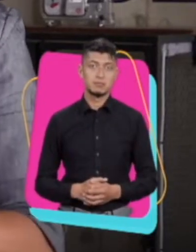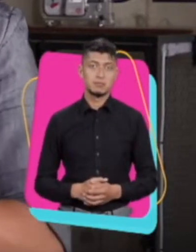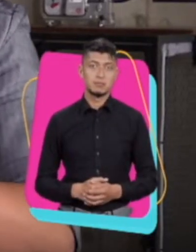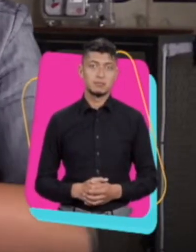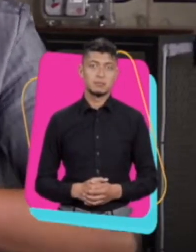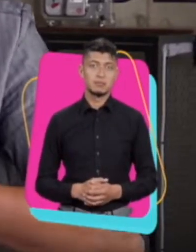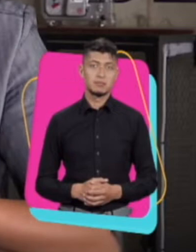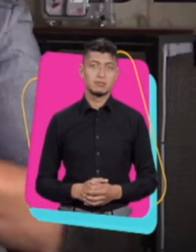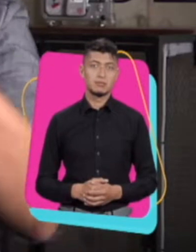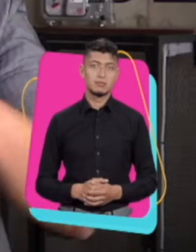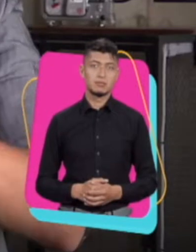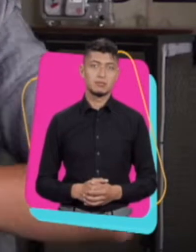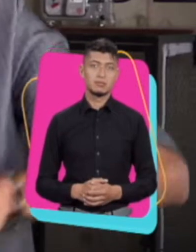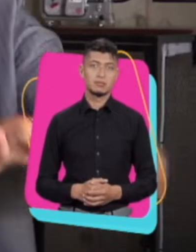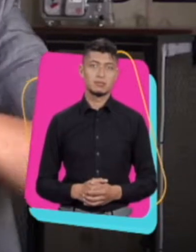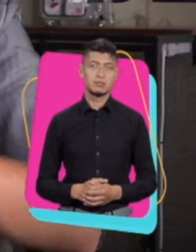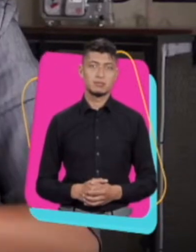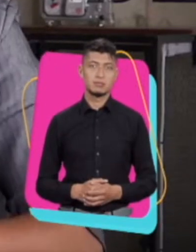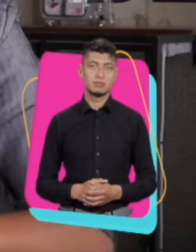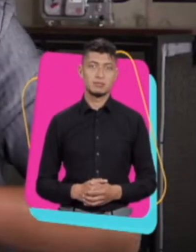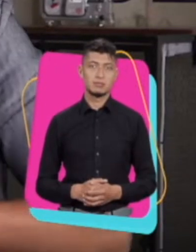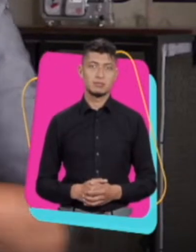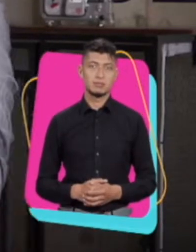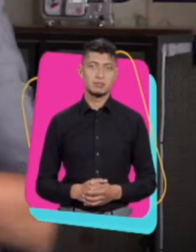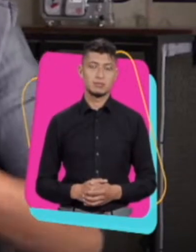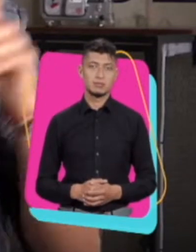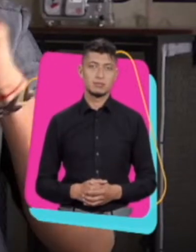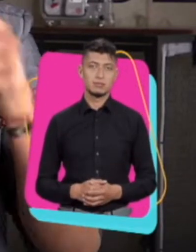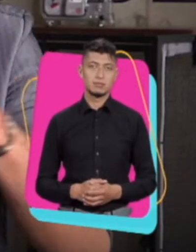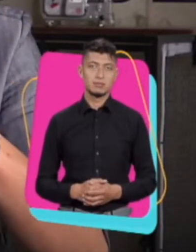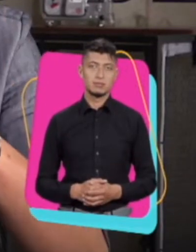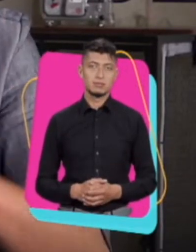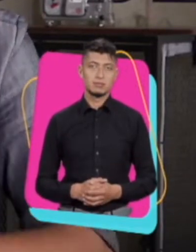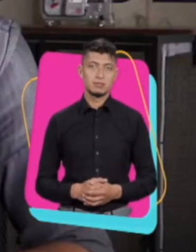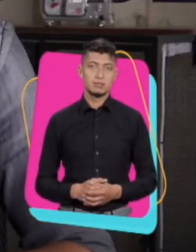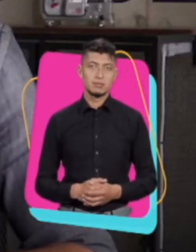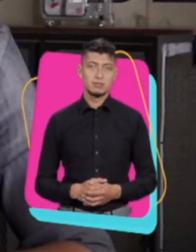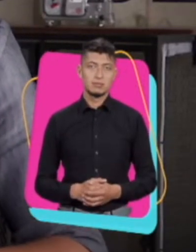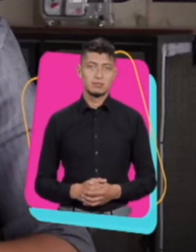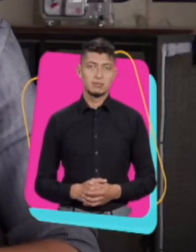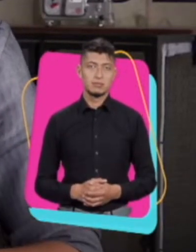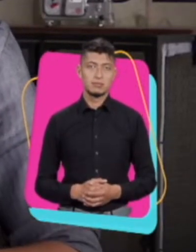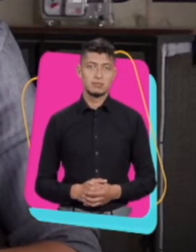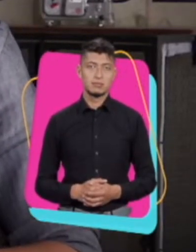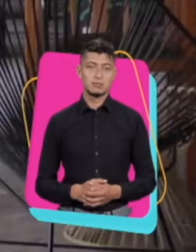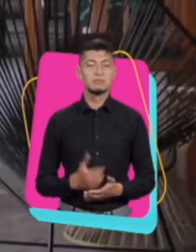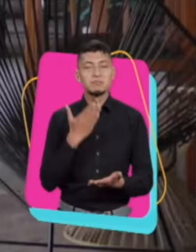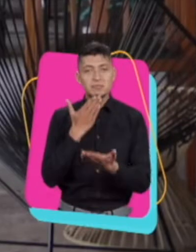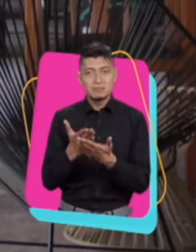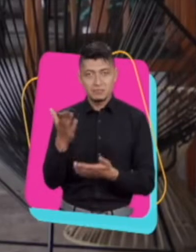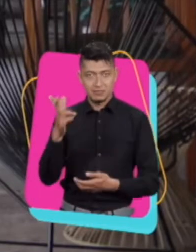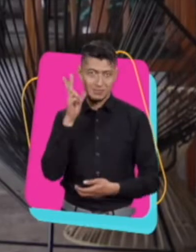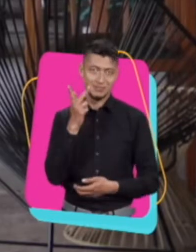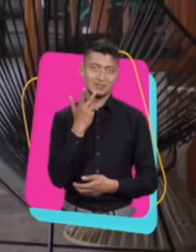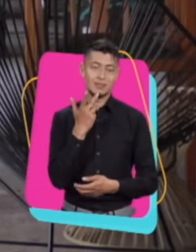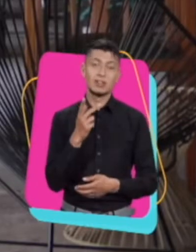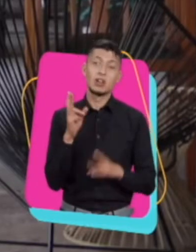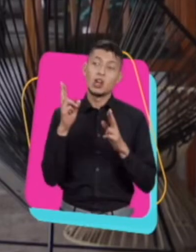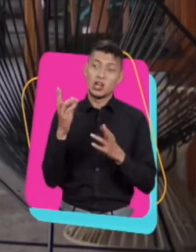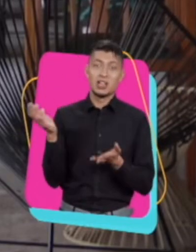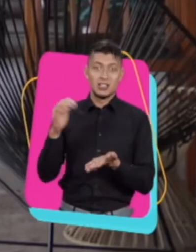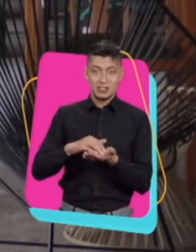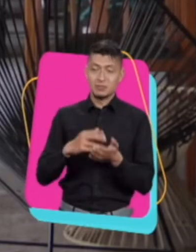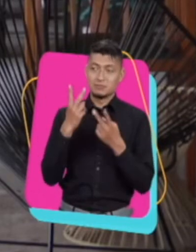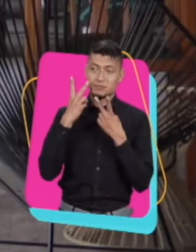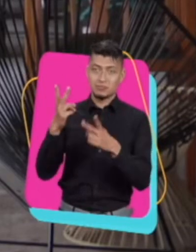muchísimas gracias por tu tiempo y por compartir este espacio. Siempre bienvenido a Toma el Control. Gracias Cristian a vos y